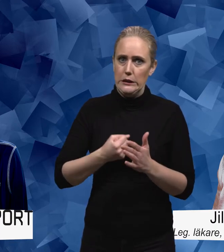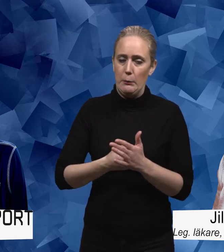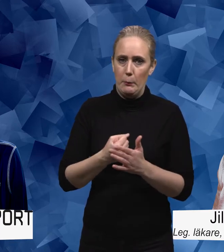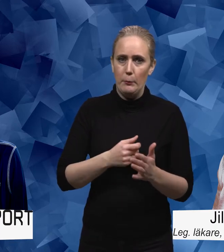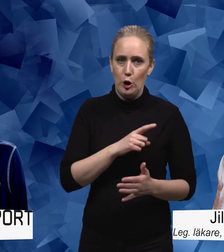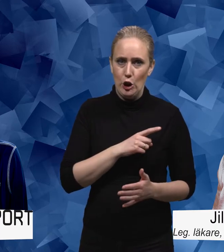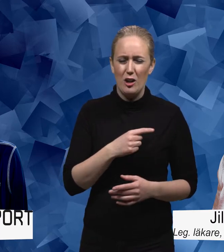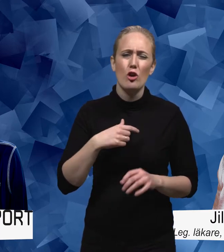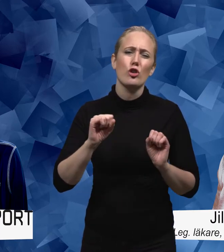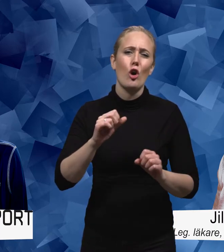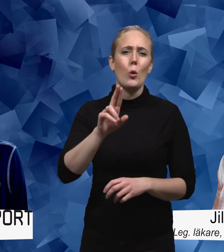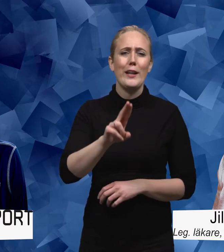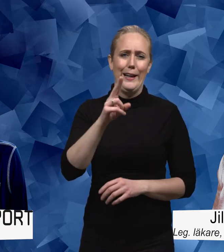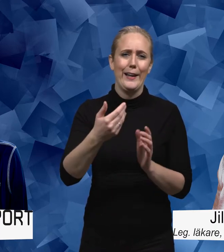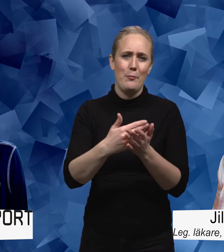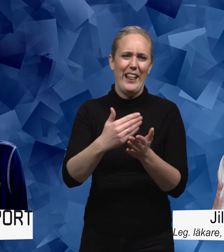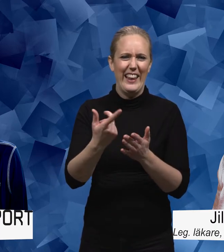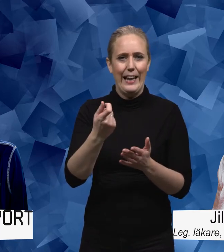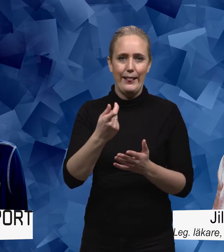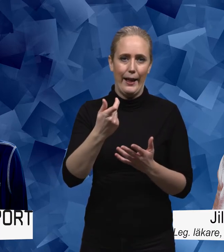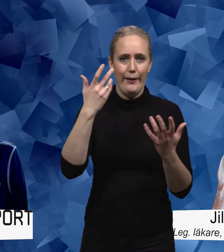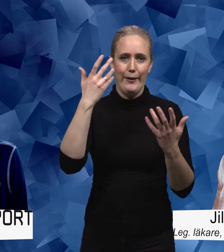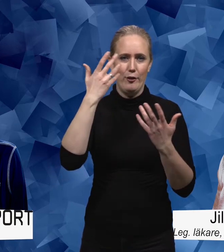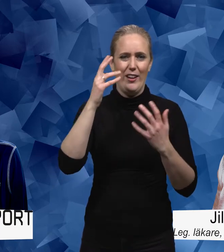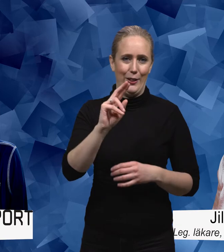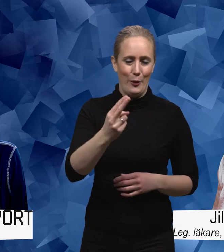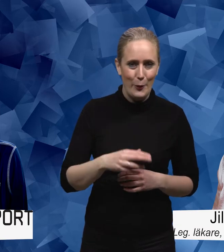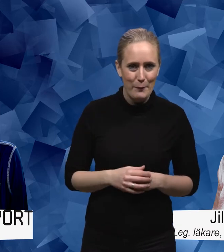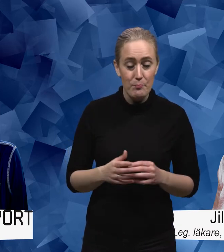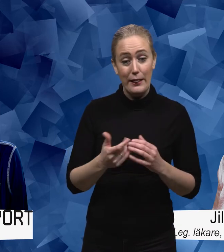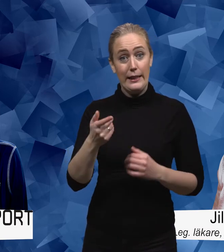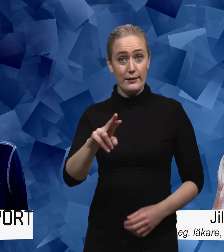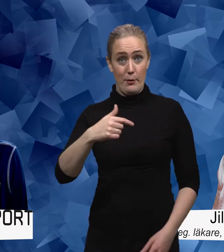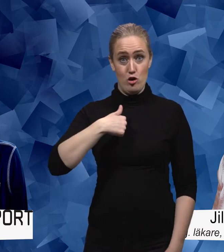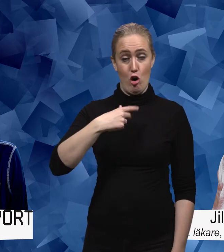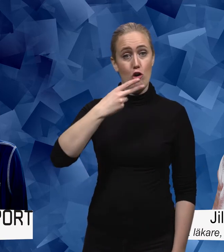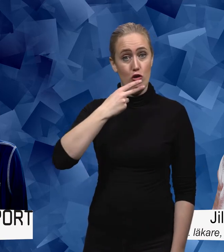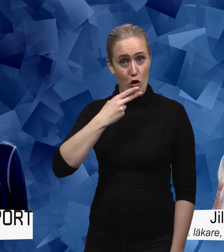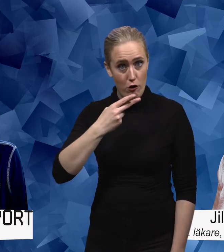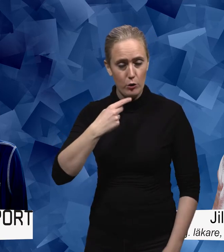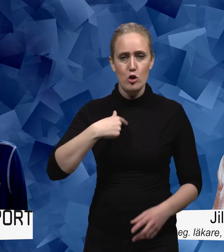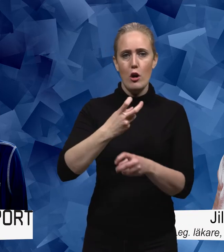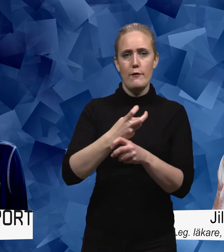exempel för jag hör att det blir lite luddigt. Till exempel om jag är rökare och försöker skaffa mig bättre